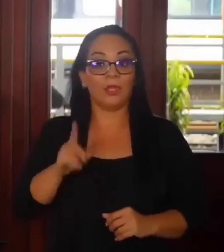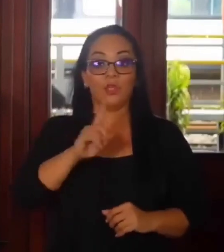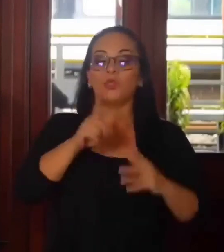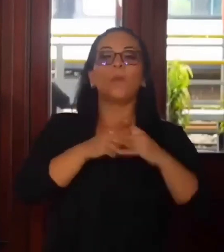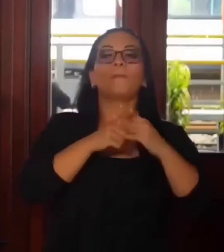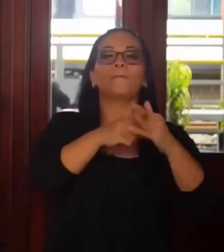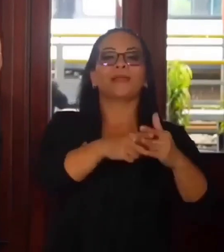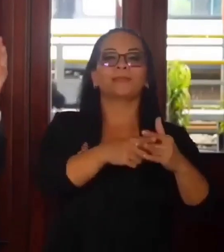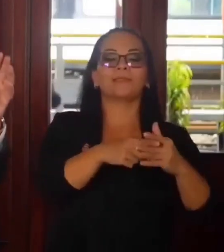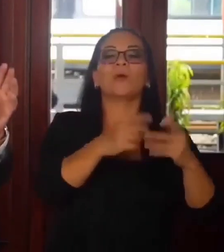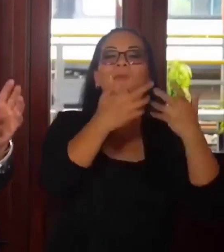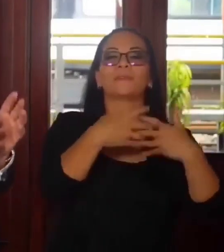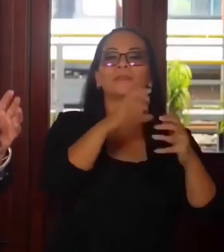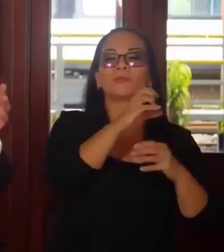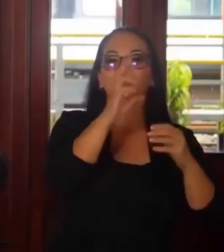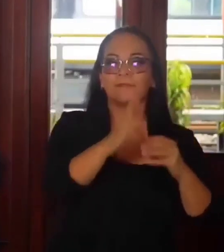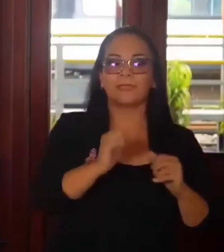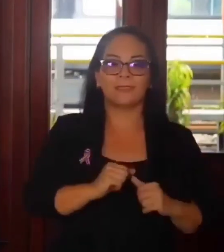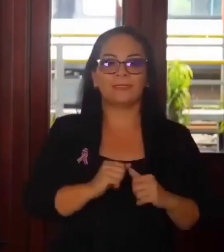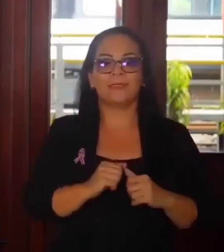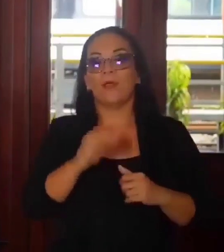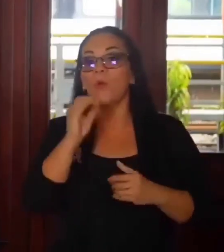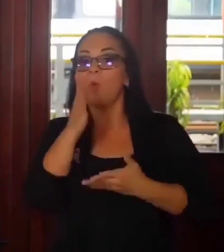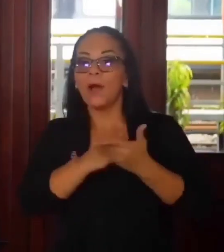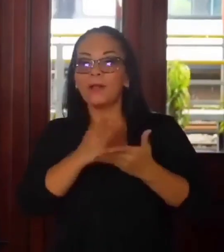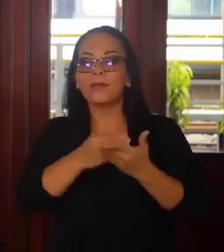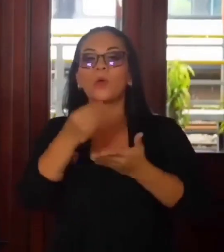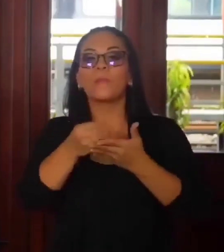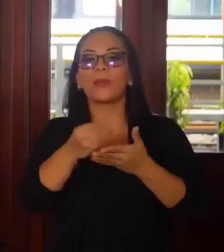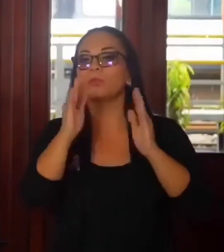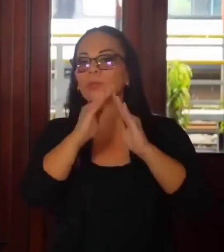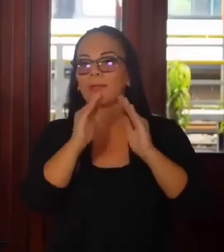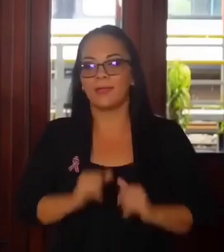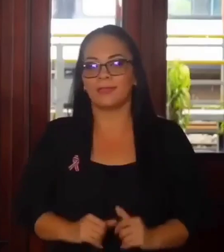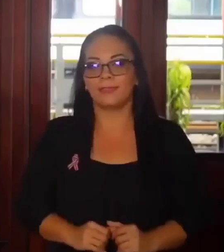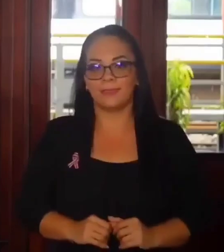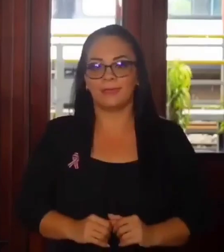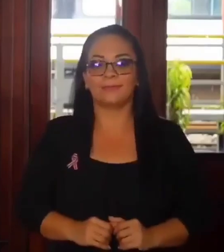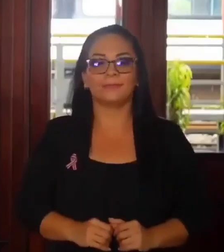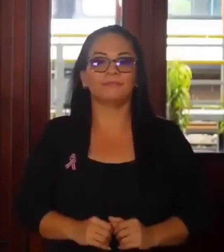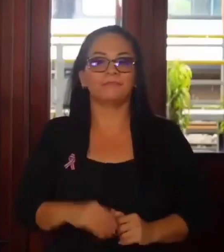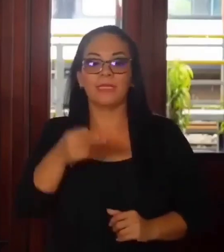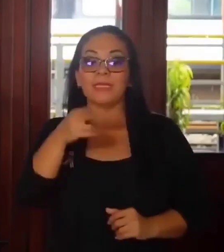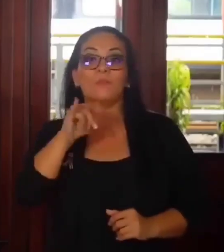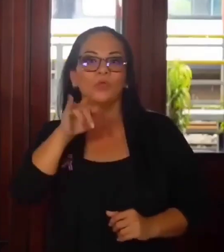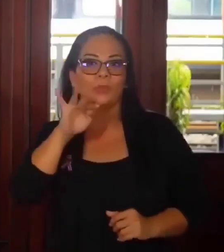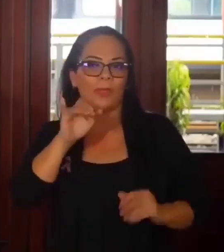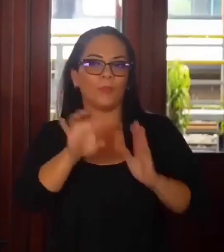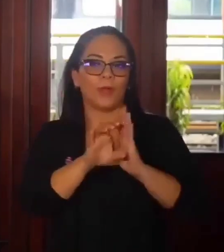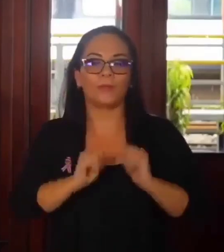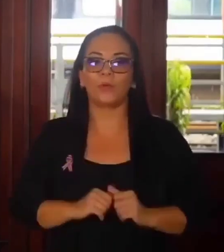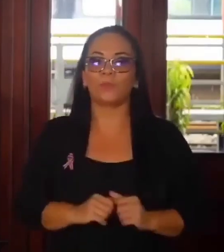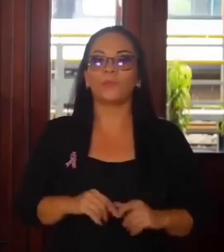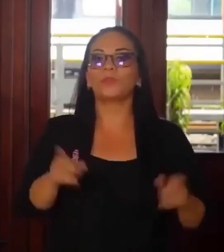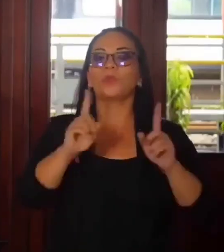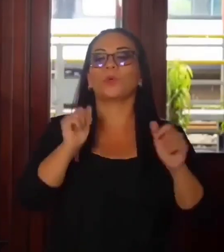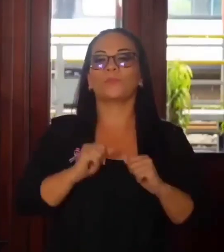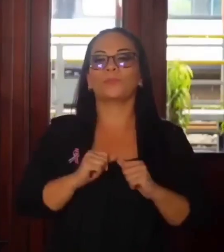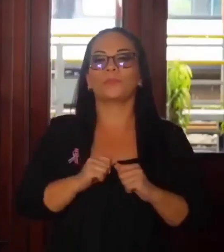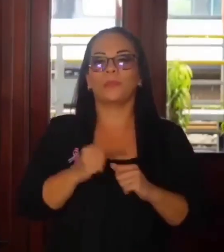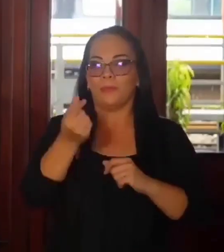costarricense, a alguien que está comprando casa, en una hipoteca, los manda por